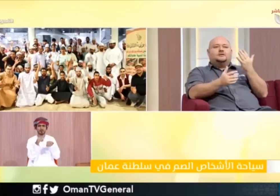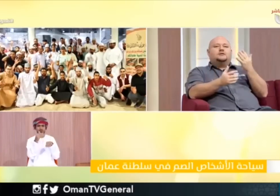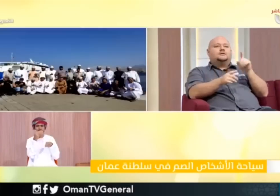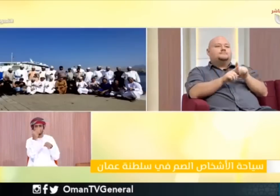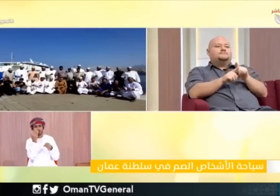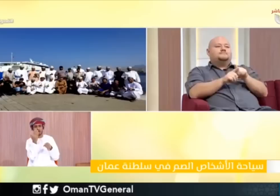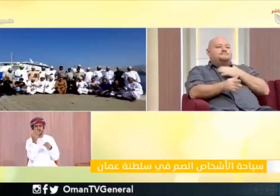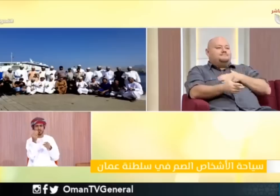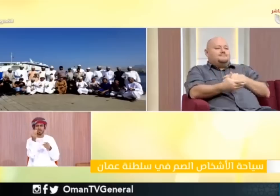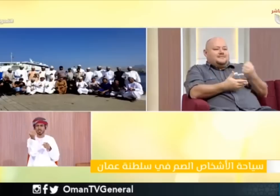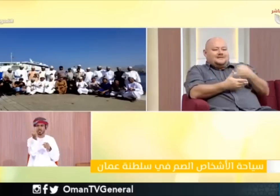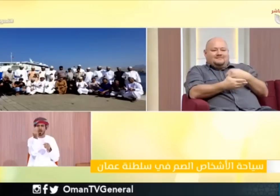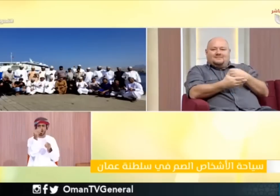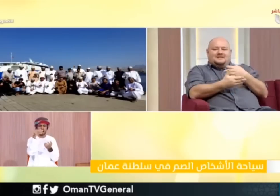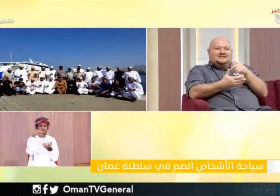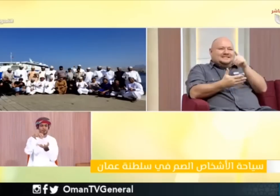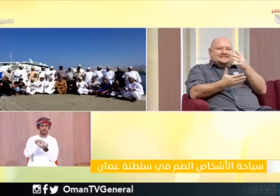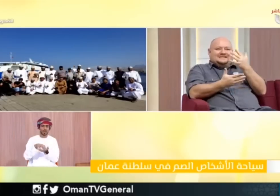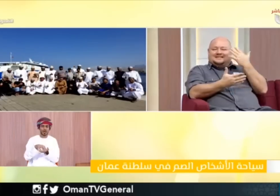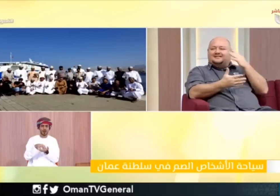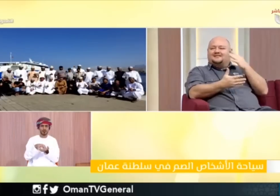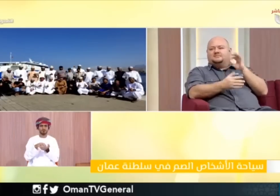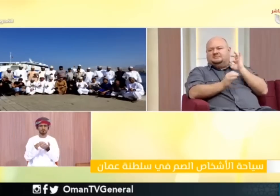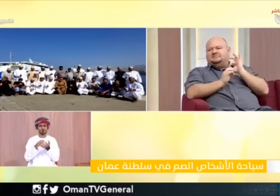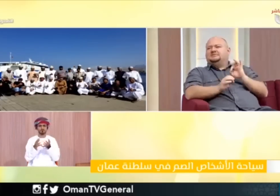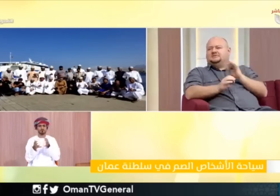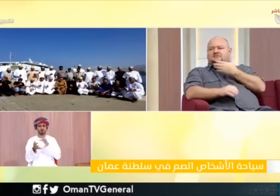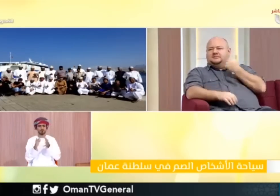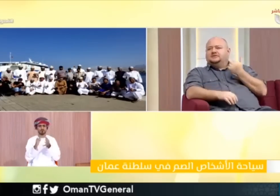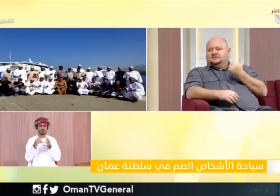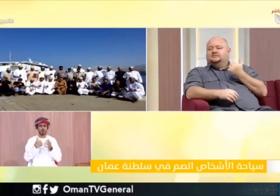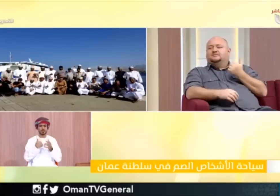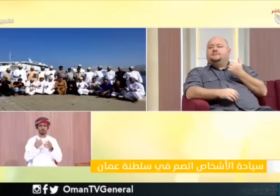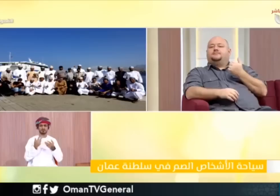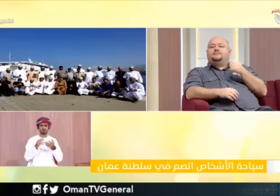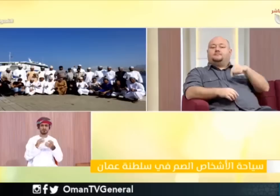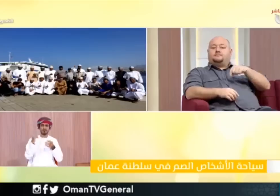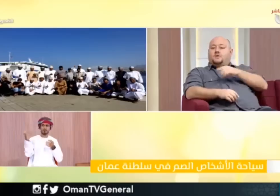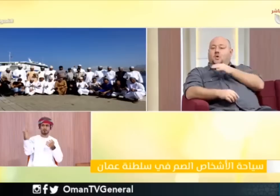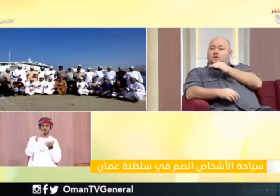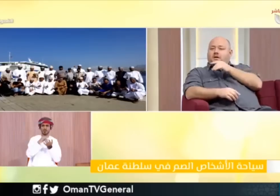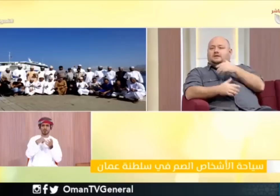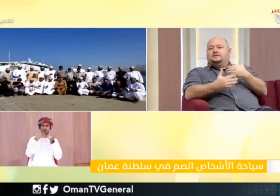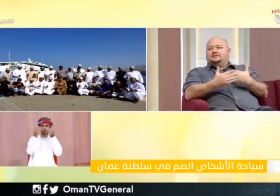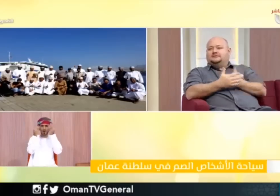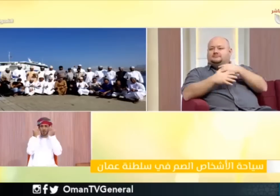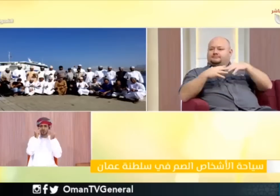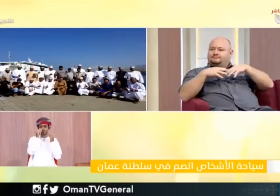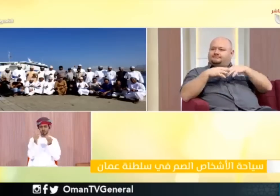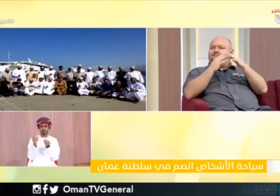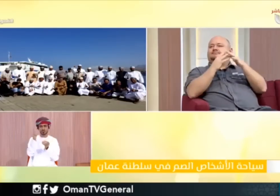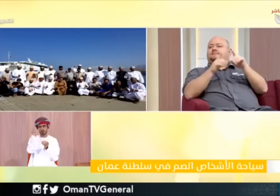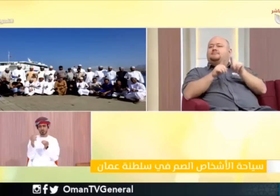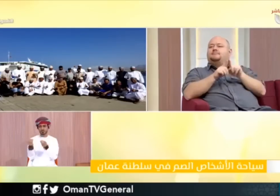والأماكن الموجودة وبيبقى محتاج طبعا معلومات حد يعطي له معلومات بشكل دائم